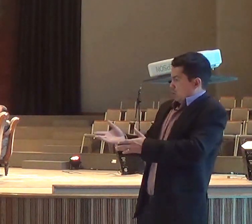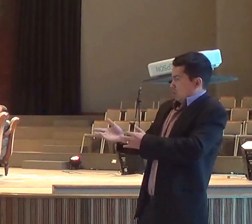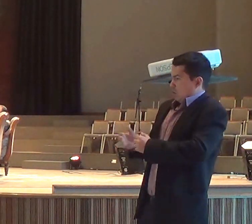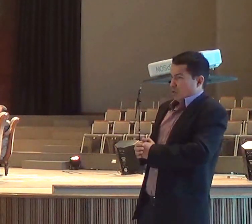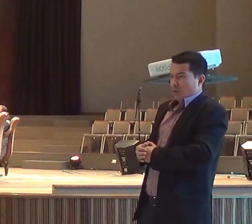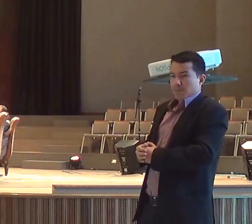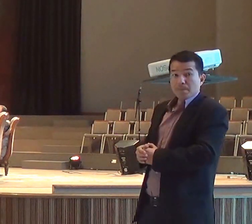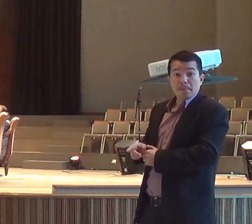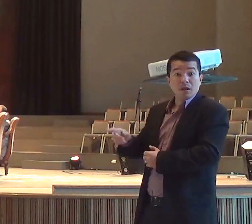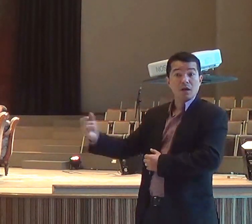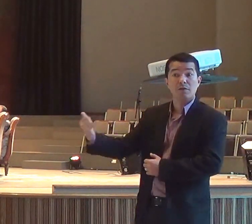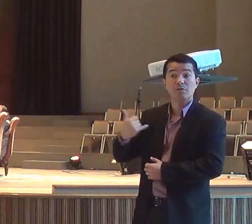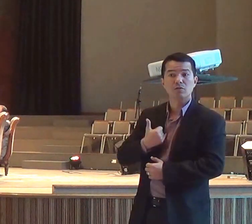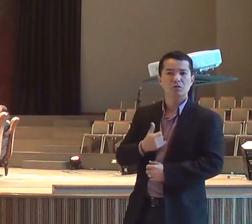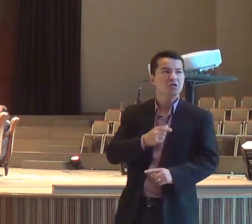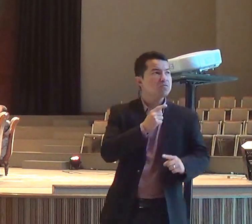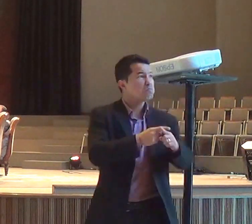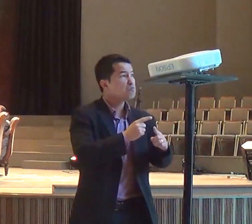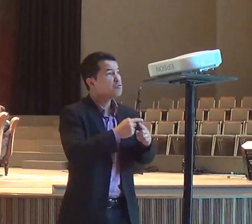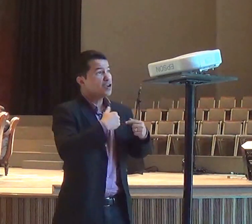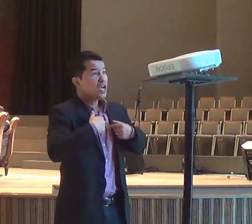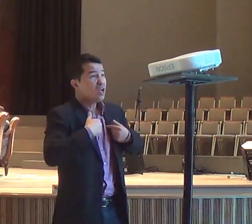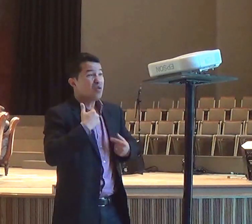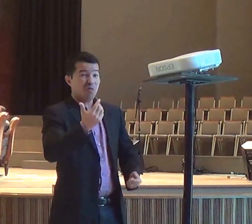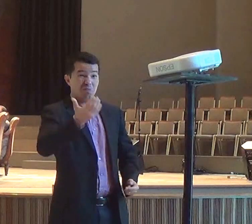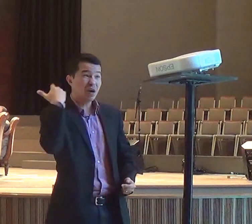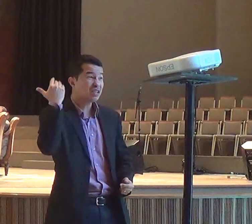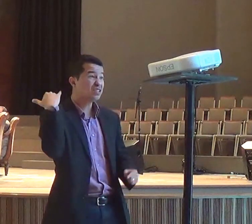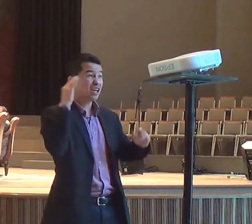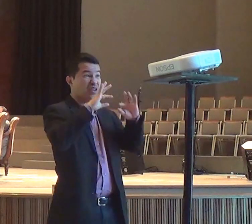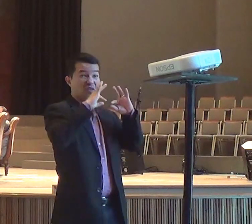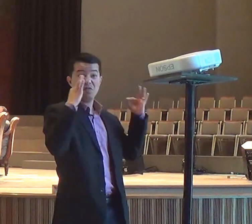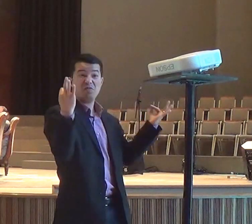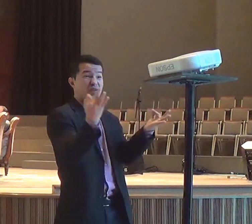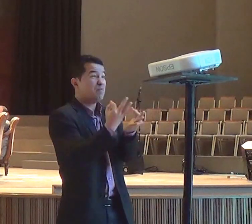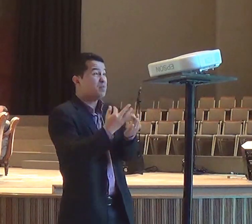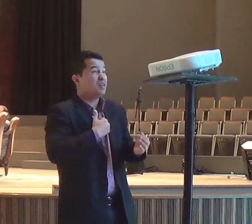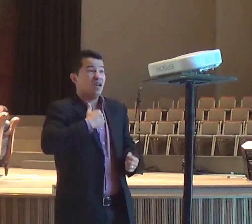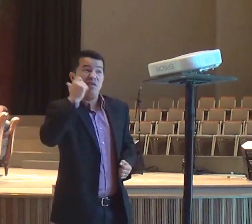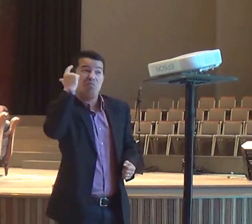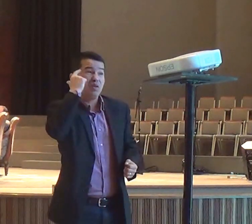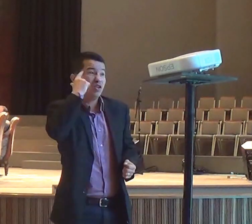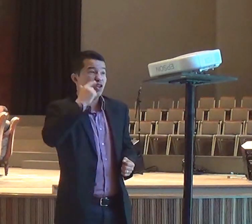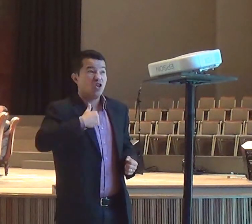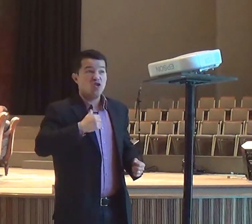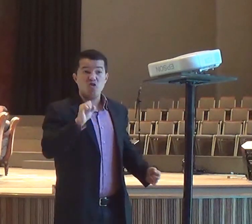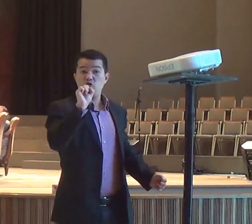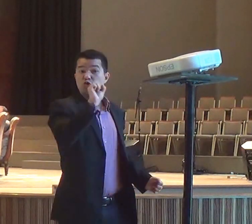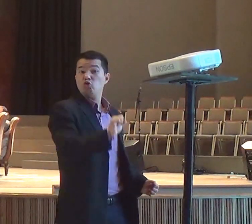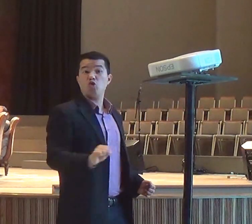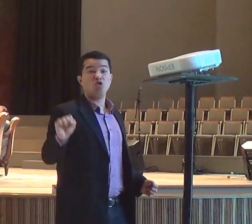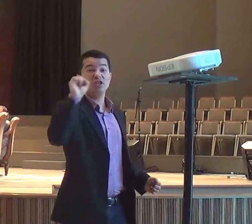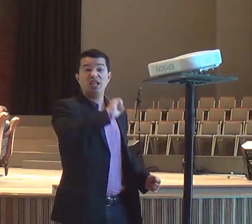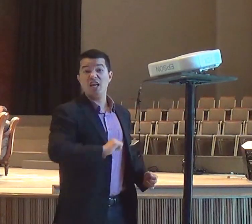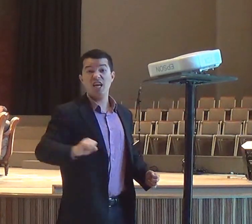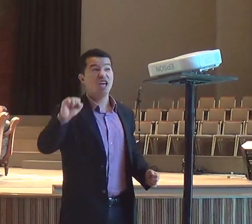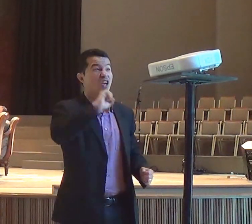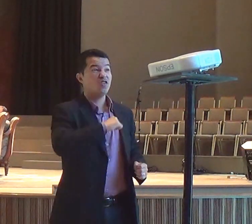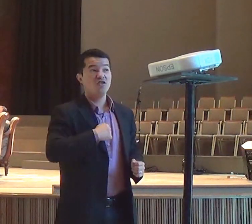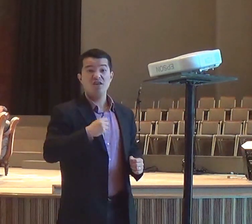uma família, e eu achava, que eu ia ser feliz, se eu fosse solteiro, novo, se eu pudesse, estar na balada, se